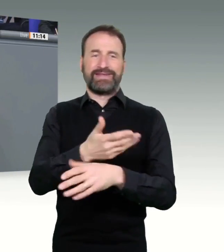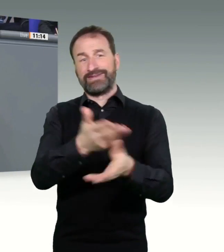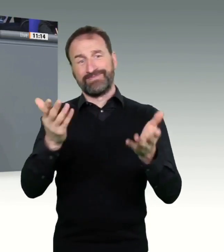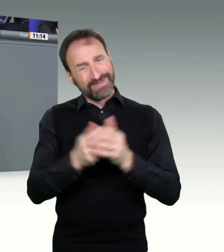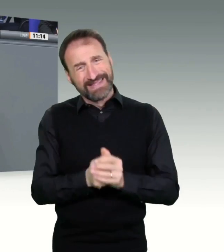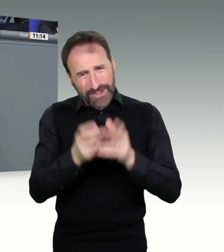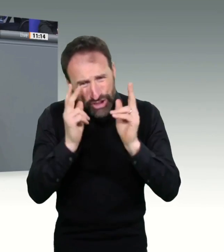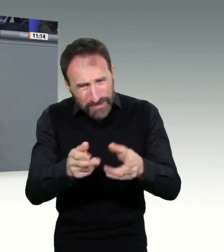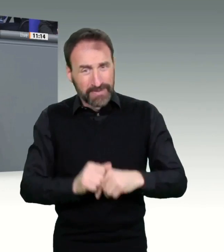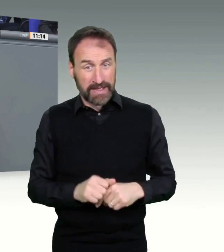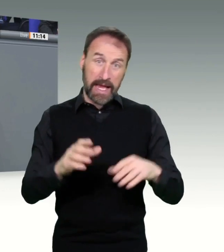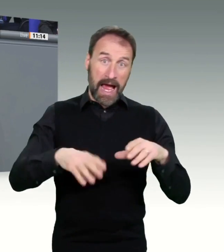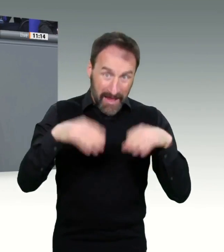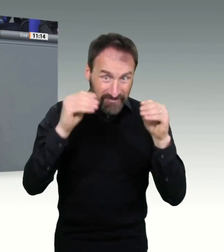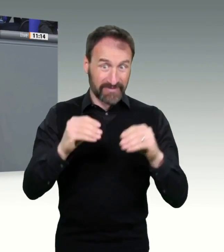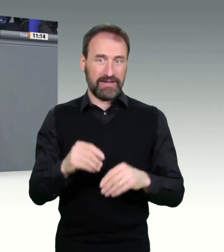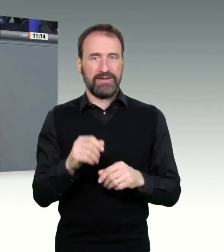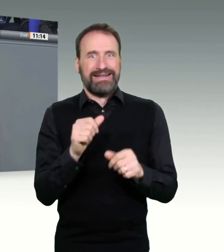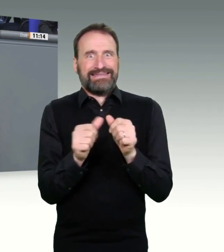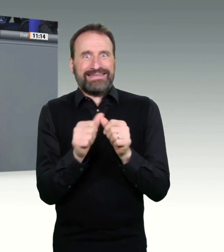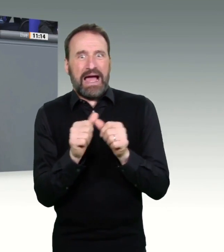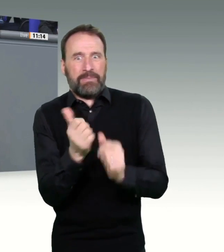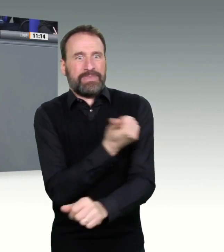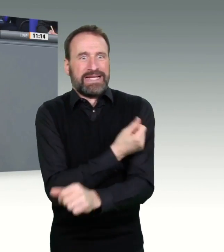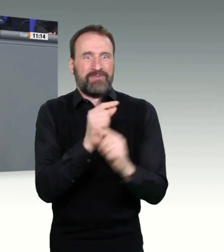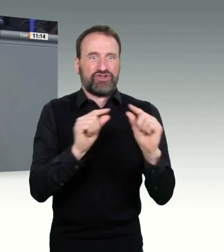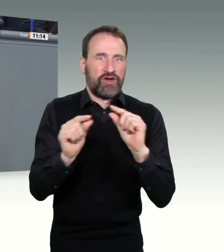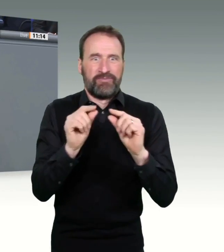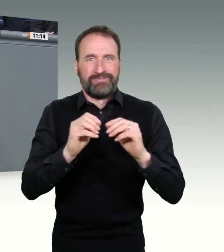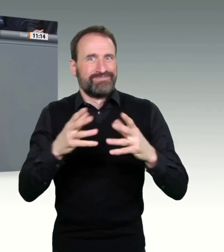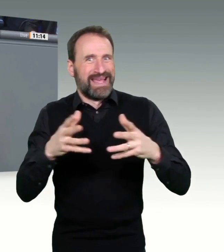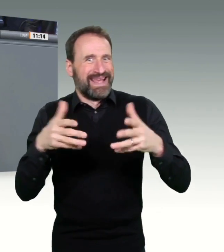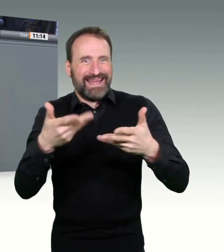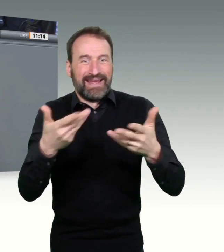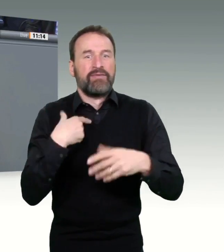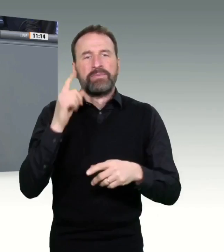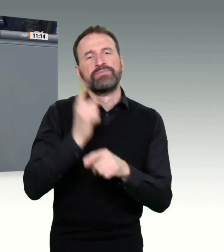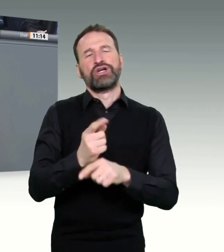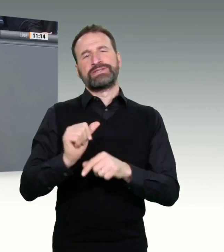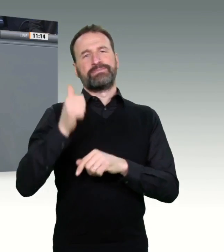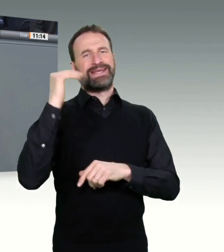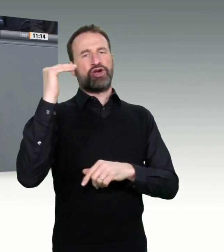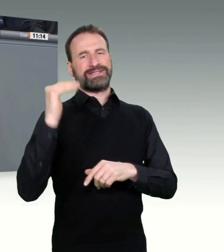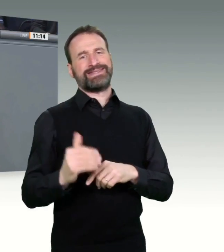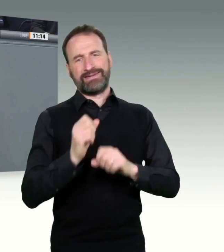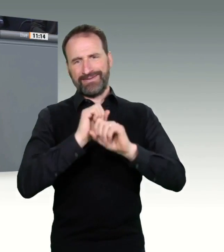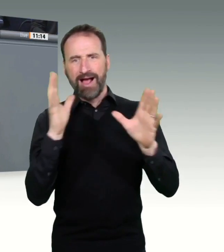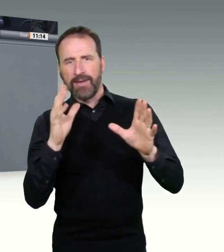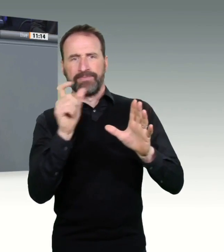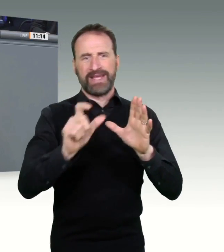zur zweiten Priorisierungsgruppe. Von Bundesland zu Bundesland ist es allerdings unterschiedlich mit der Registrierung. Das